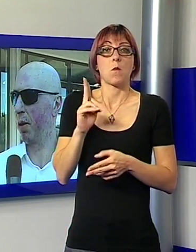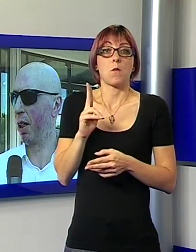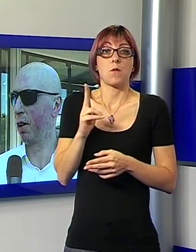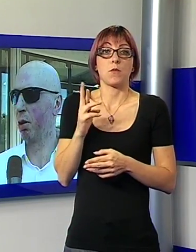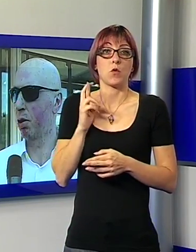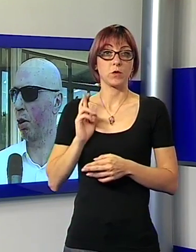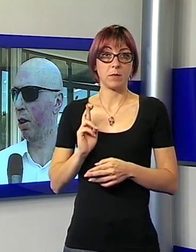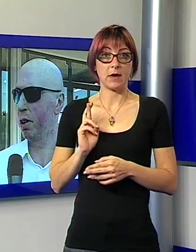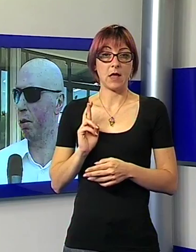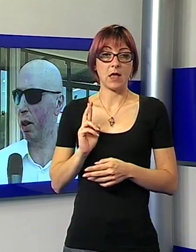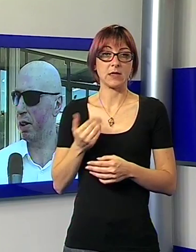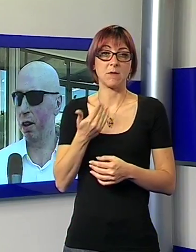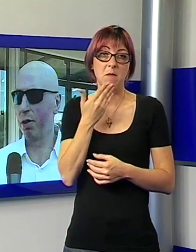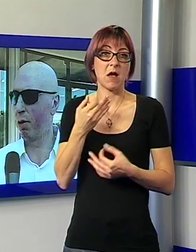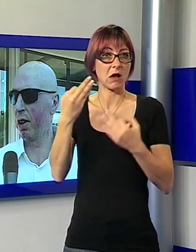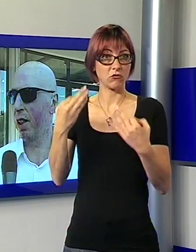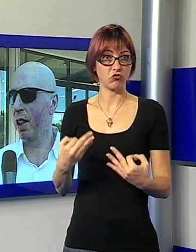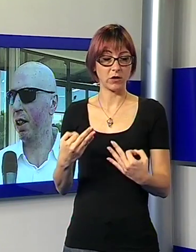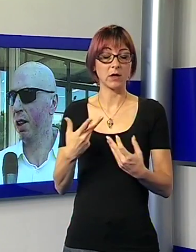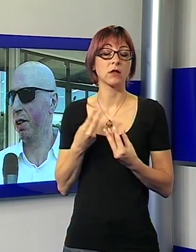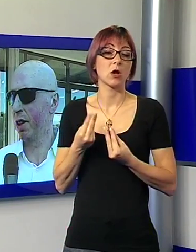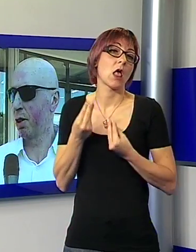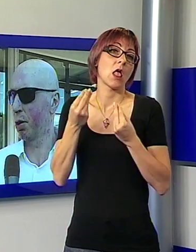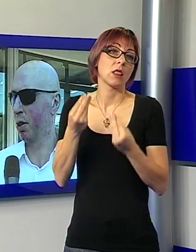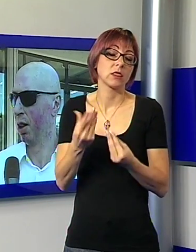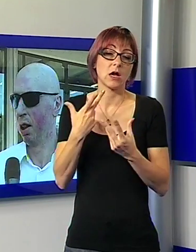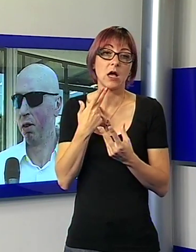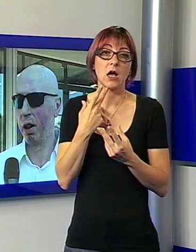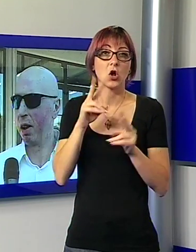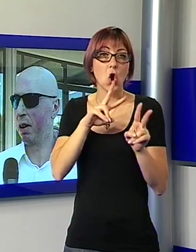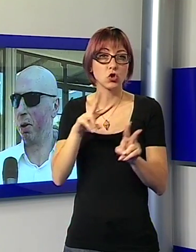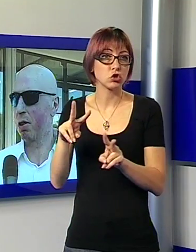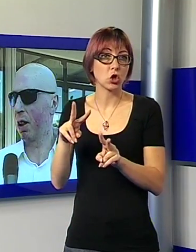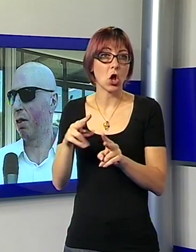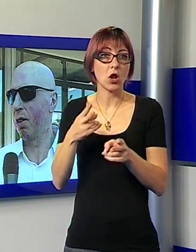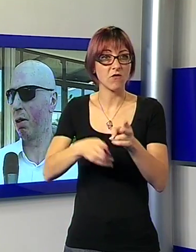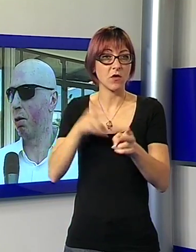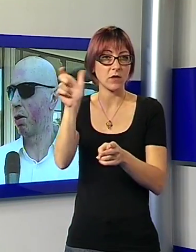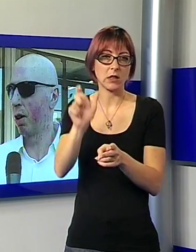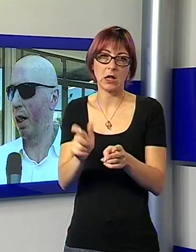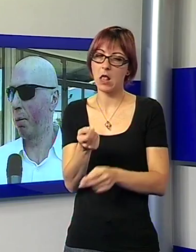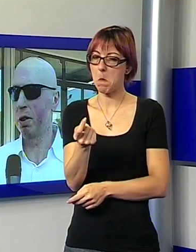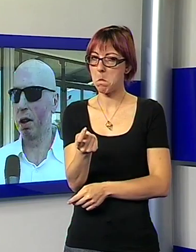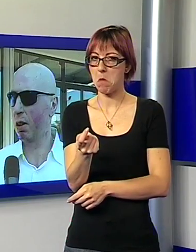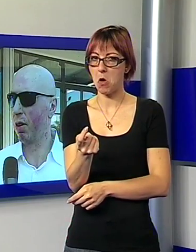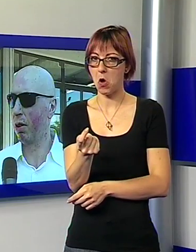di controllo e di sicurezza dei ferrovii italiani disastroso. Sono veramente persone che dovevano controllare, persone che dovevano